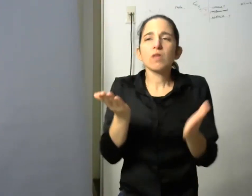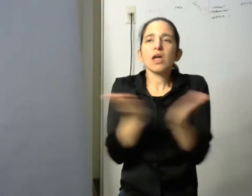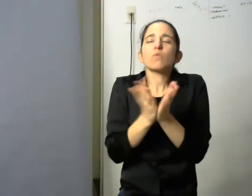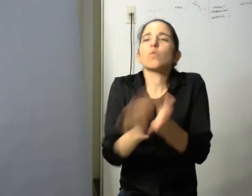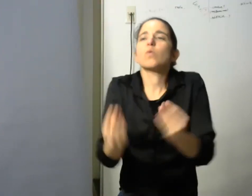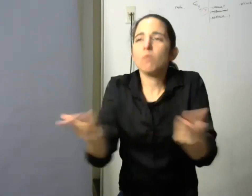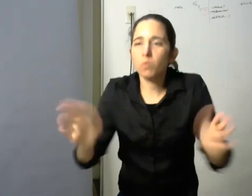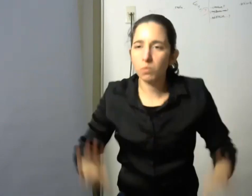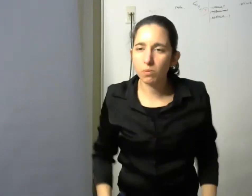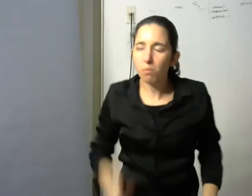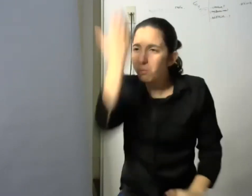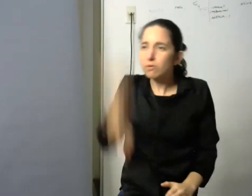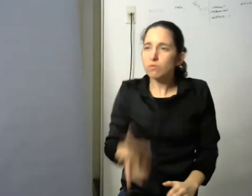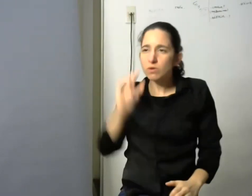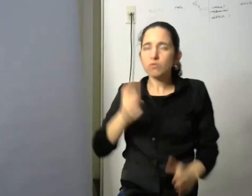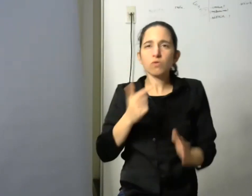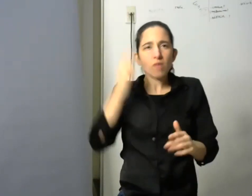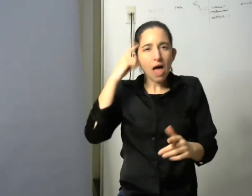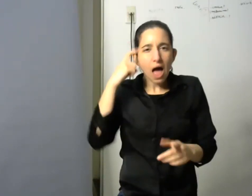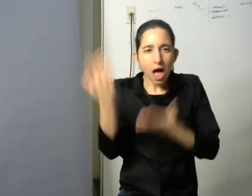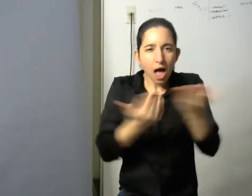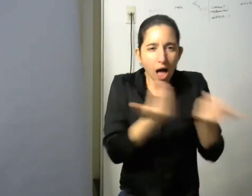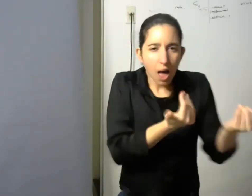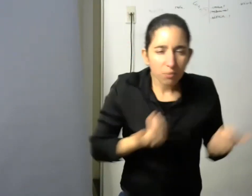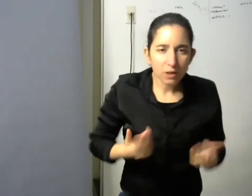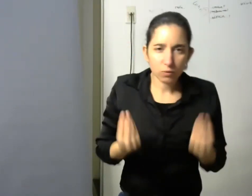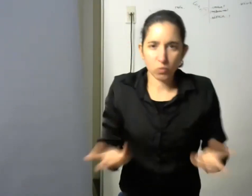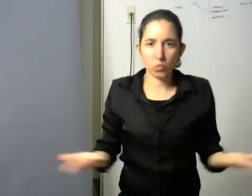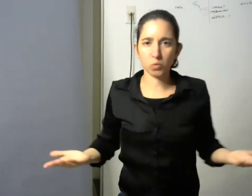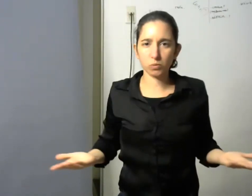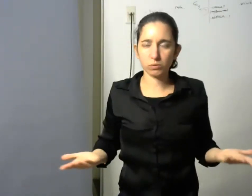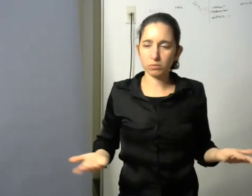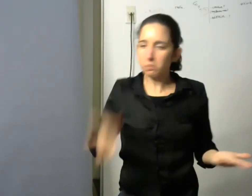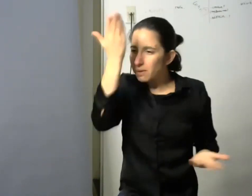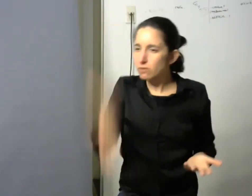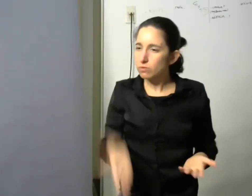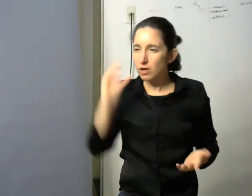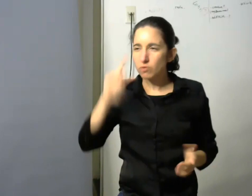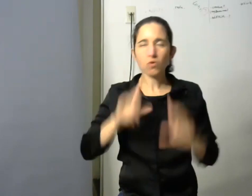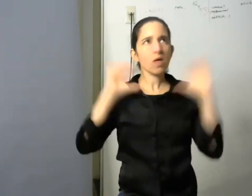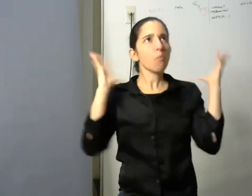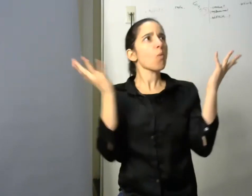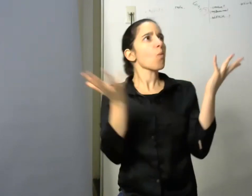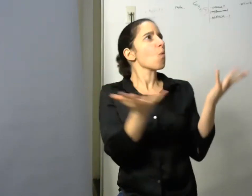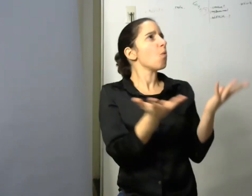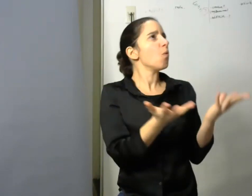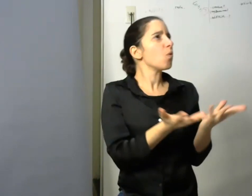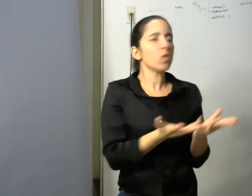cómo cómo construye el sordo su mundo y su ser en el mundo cómo